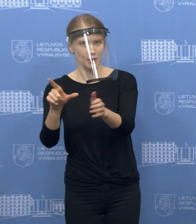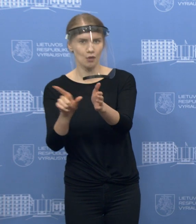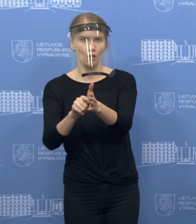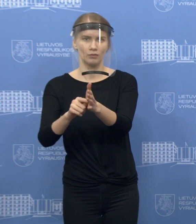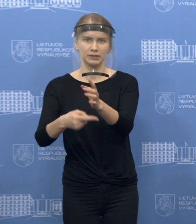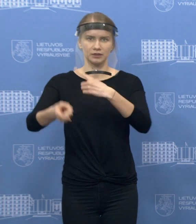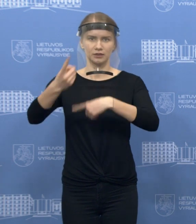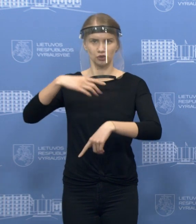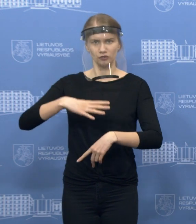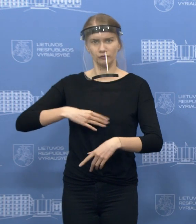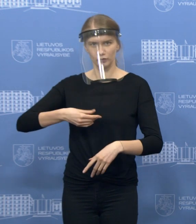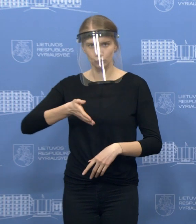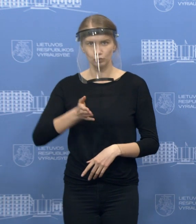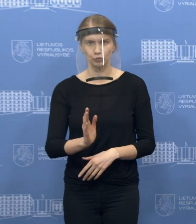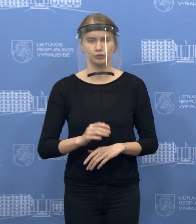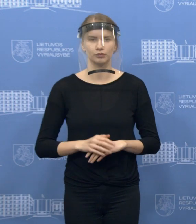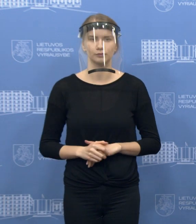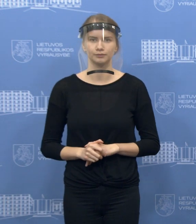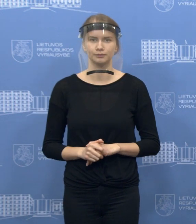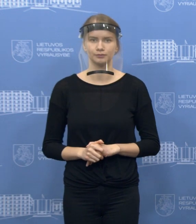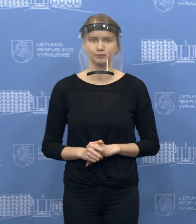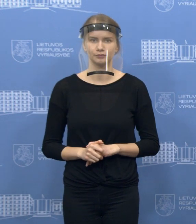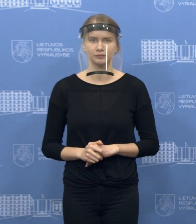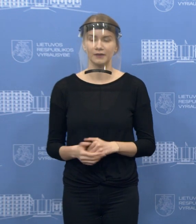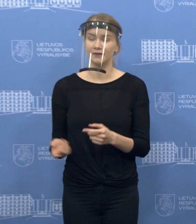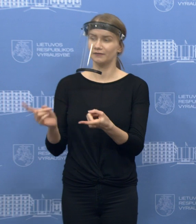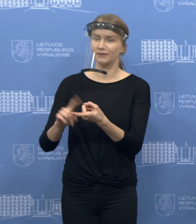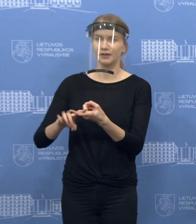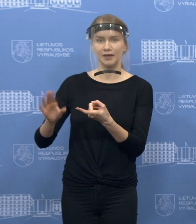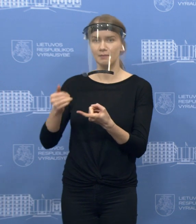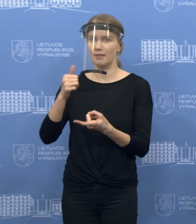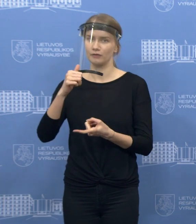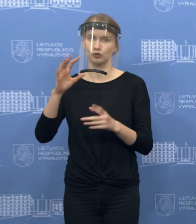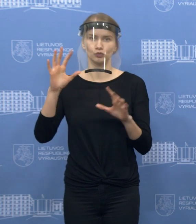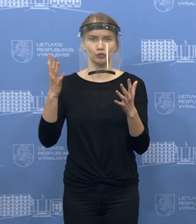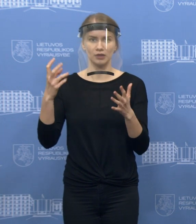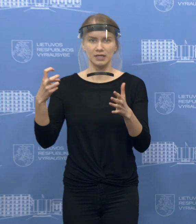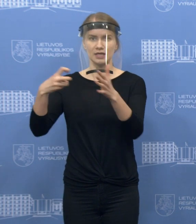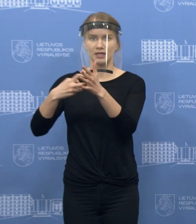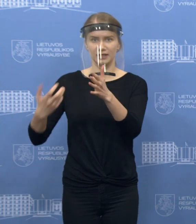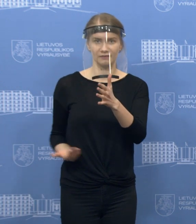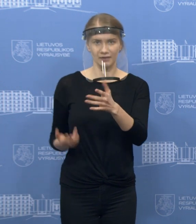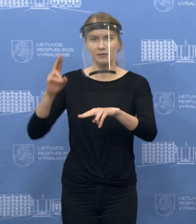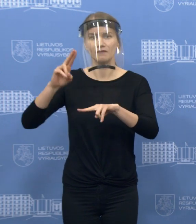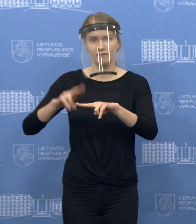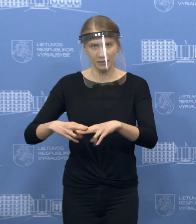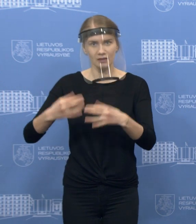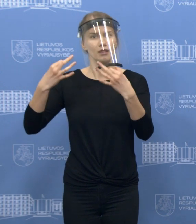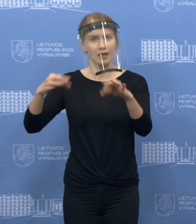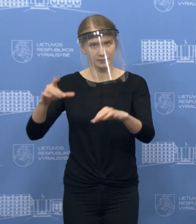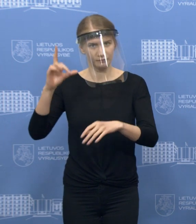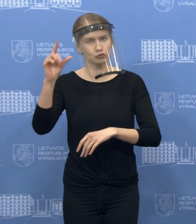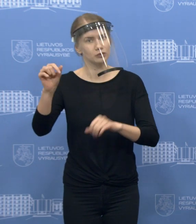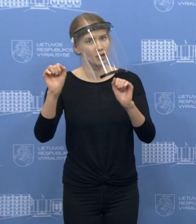aiškinu matytos išimtys, tai yra susijęs vykimas namo į registruotą gyvenamą vietą, kada